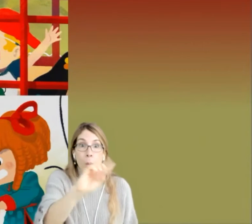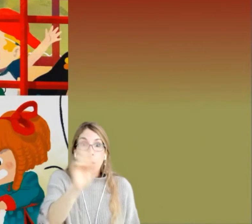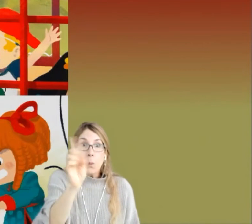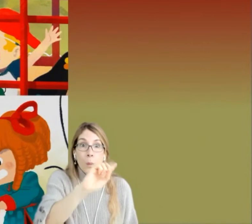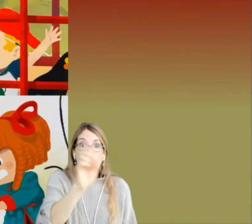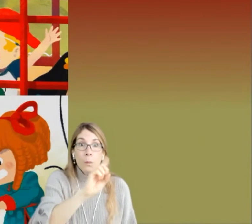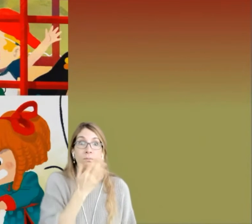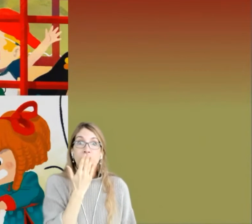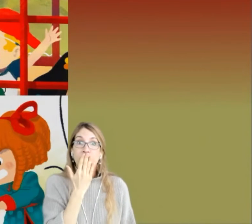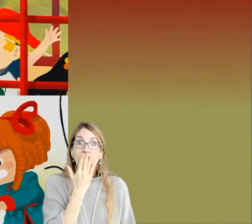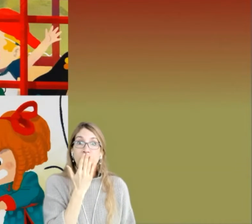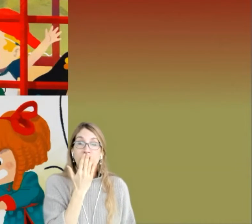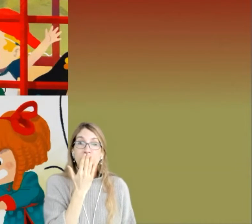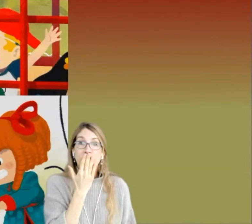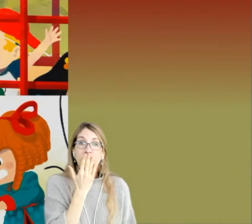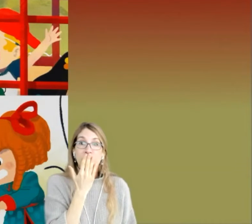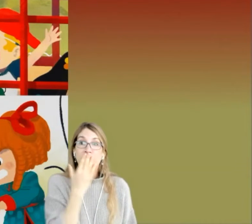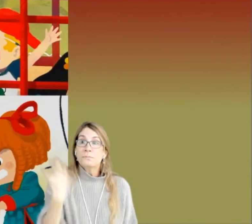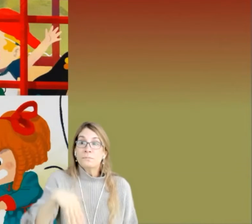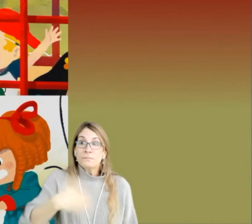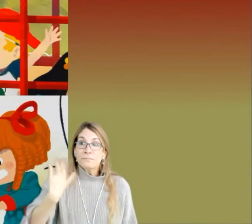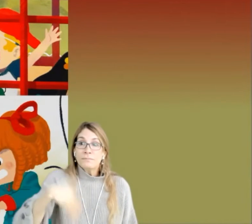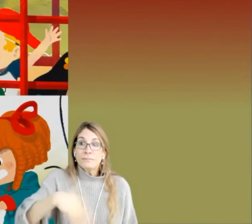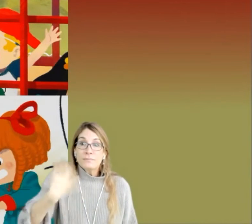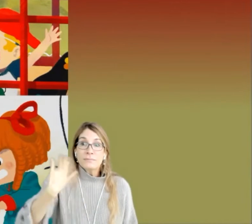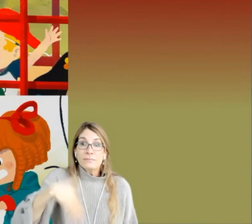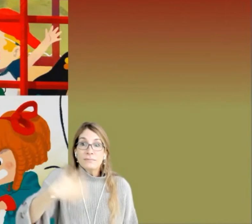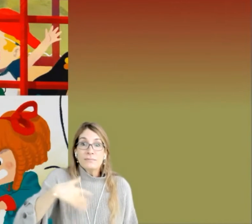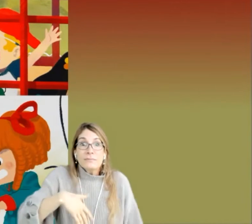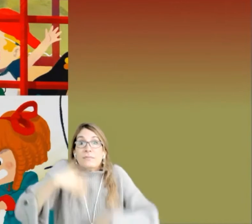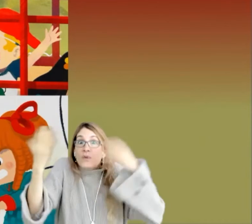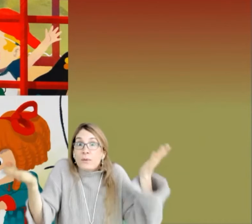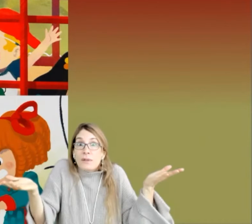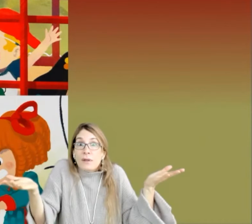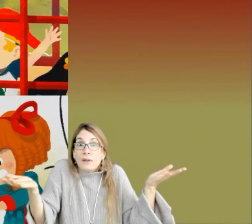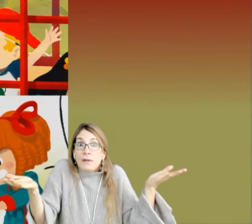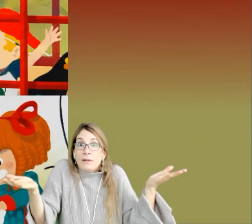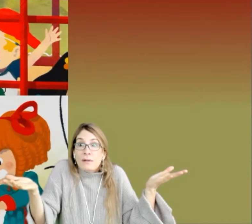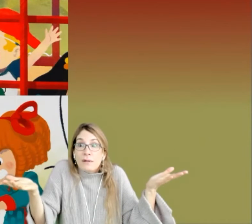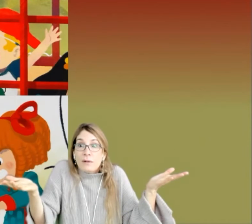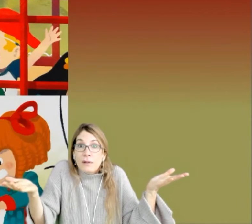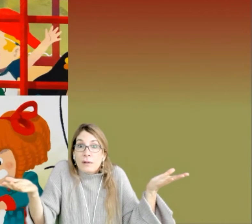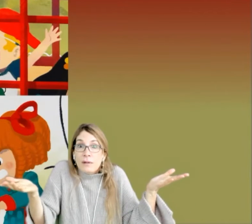un poco molestos conmigo. Pero yo pensé que estaban jugando, papá.